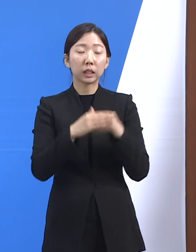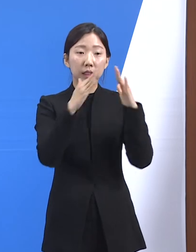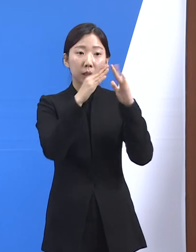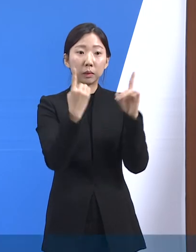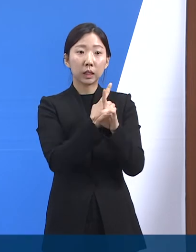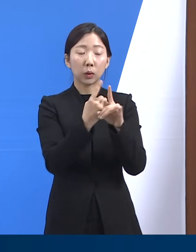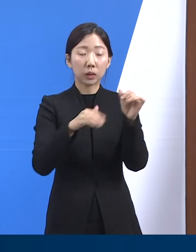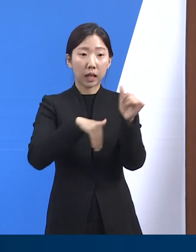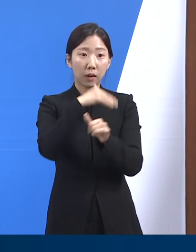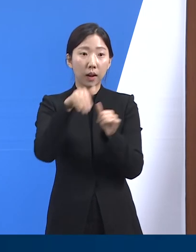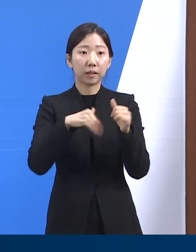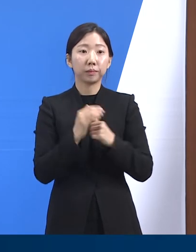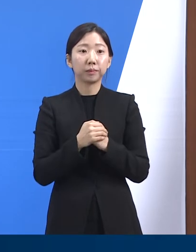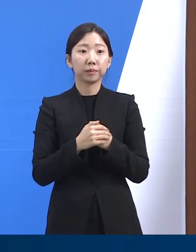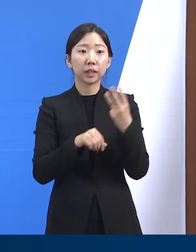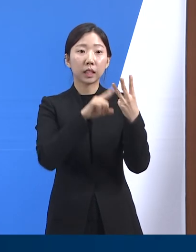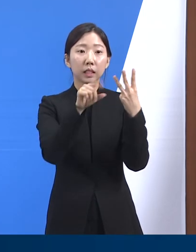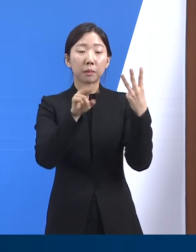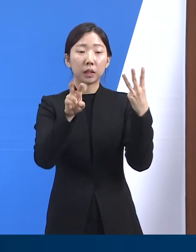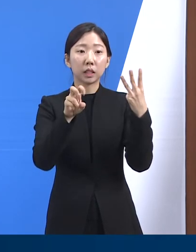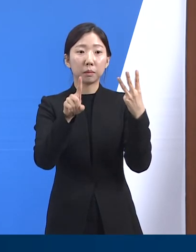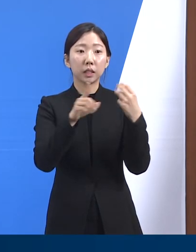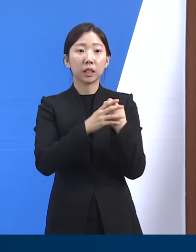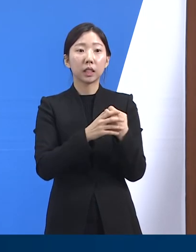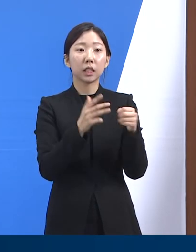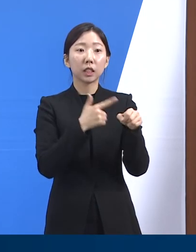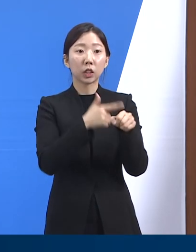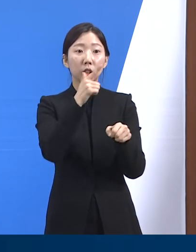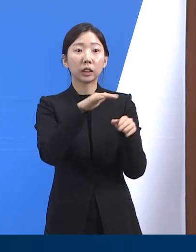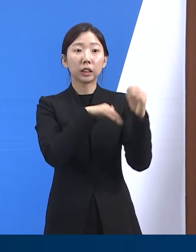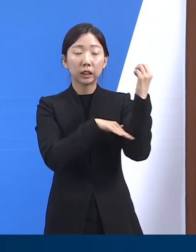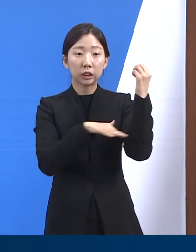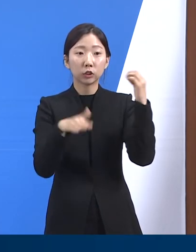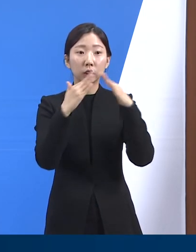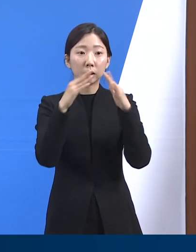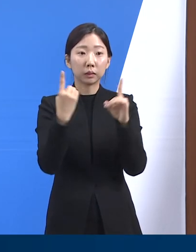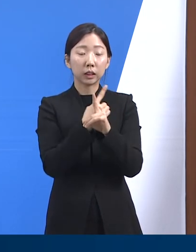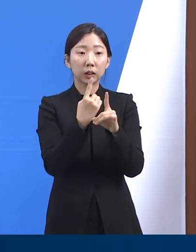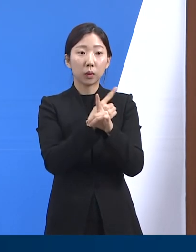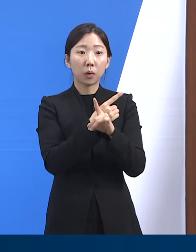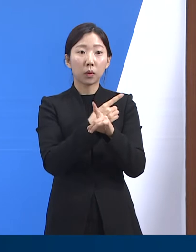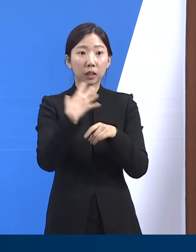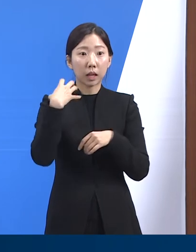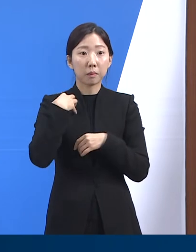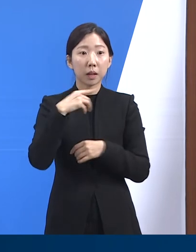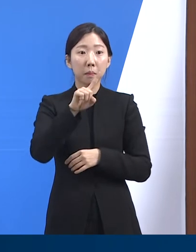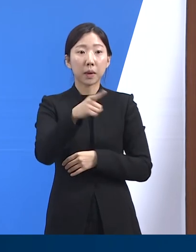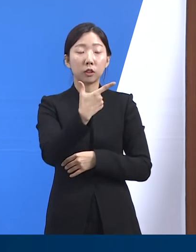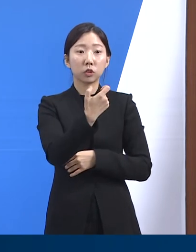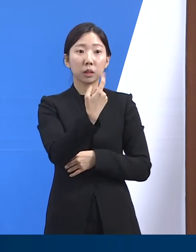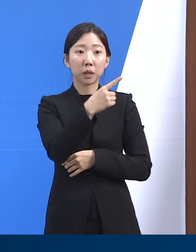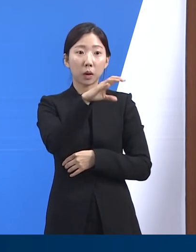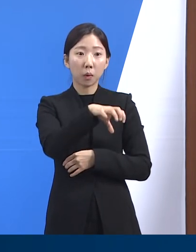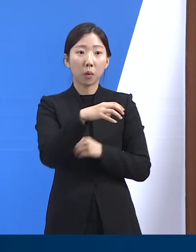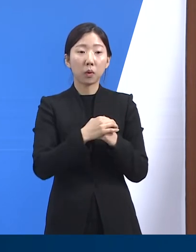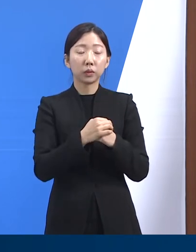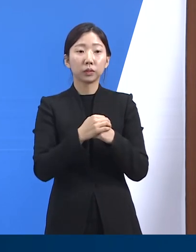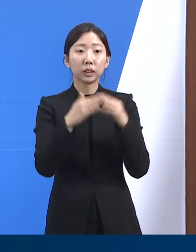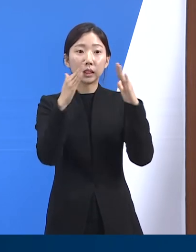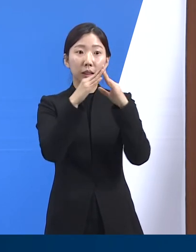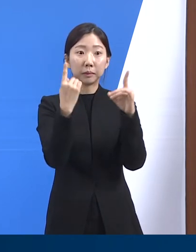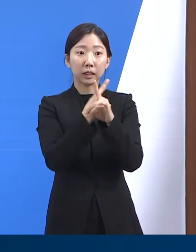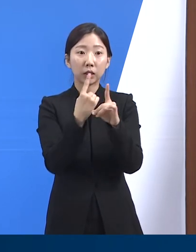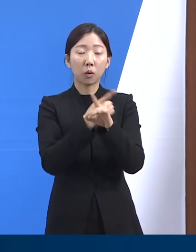운영 현황입니다. 3월 22일 18시 기준 도내 재택치료 관리 오류기관은 161개소, 재택치료